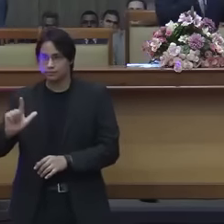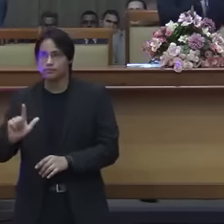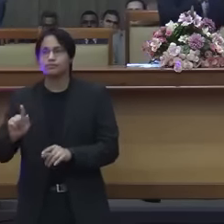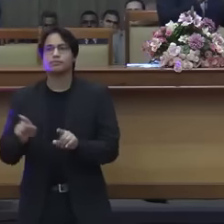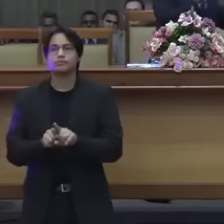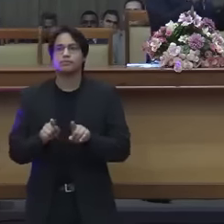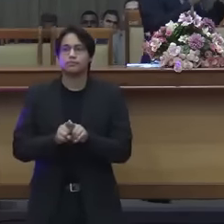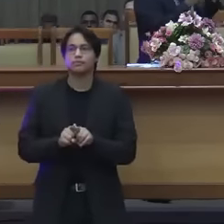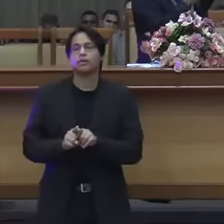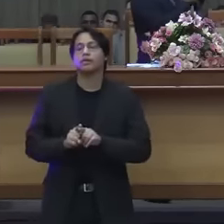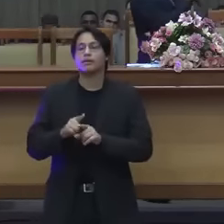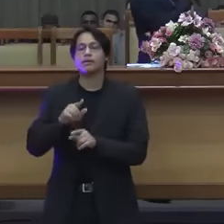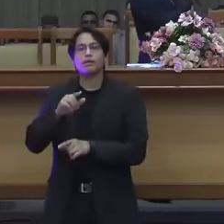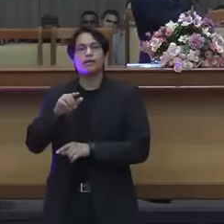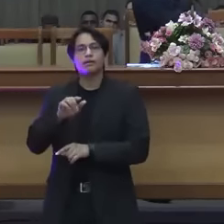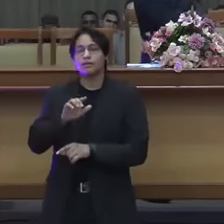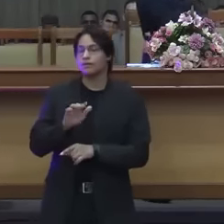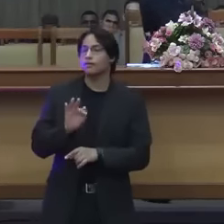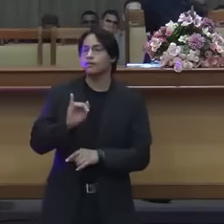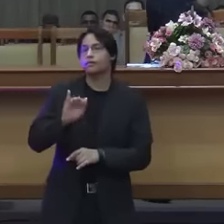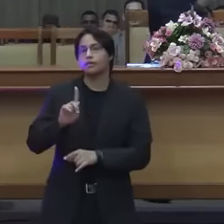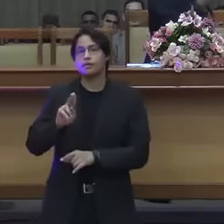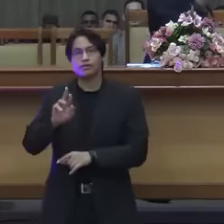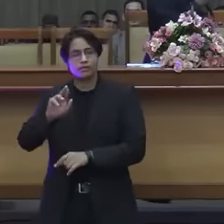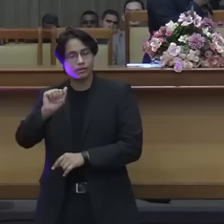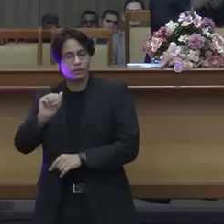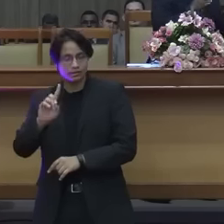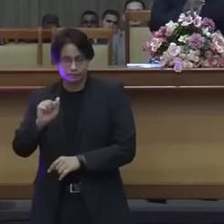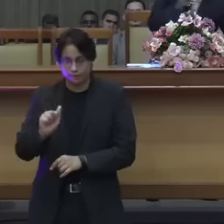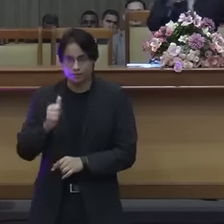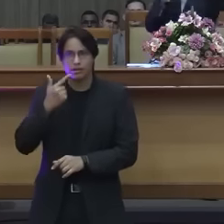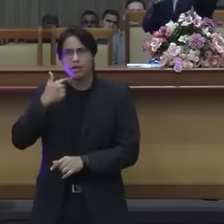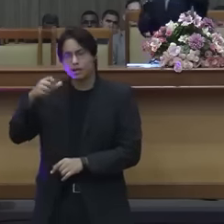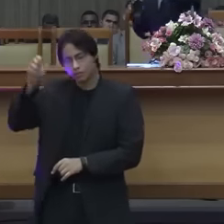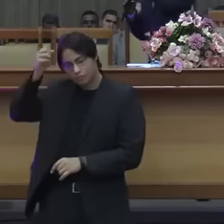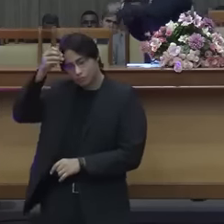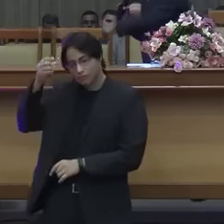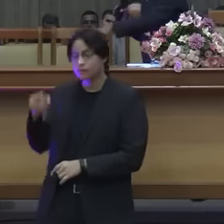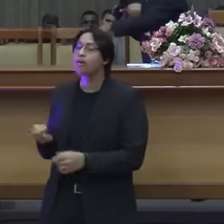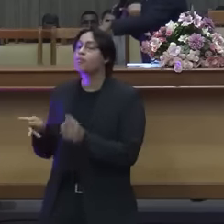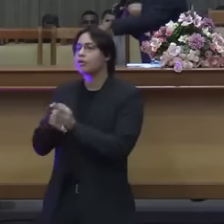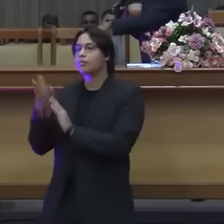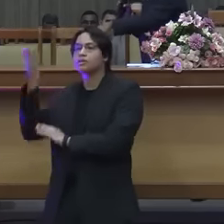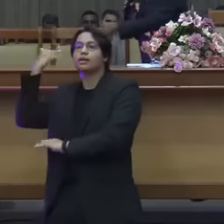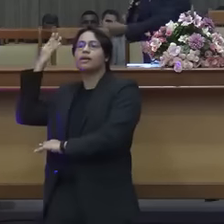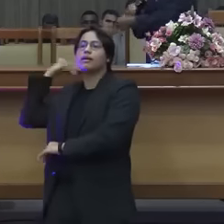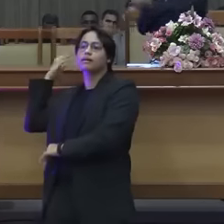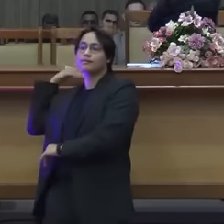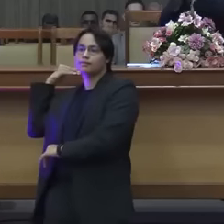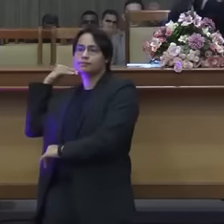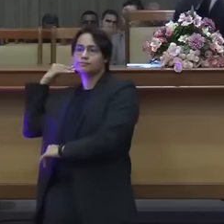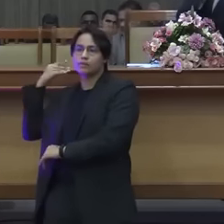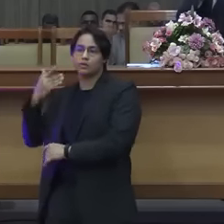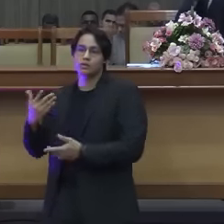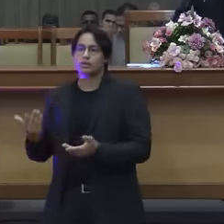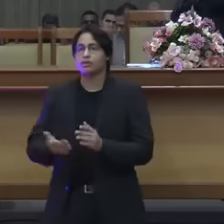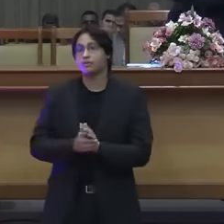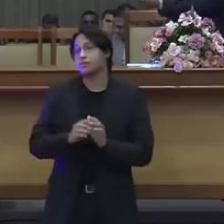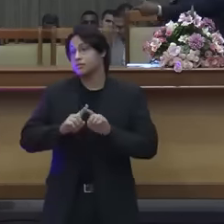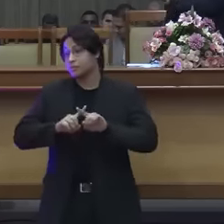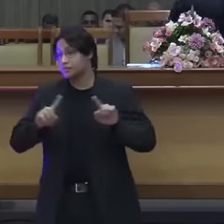passagens que foram escritas para o tempo lá, que não vale para cá, mas que tem um